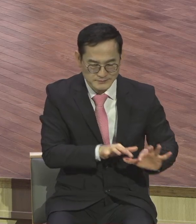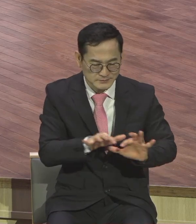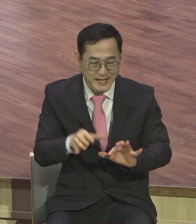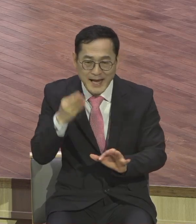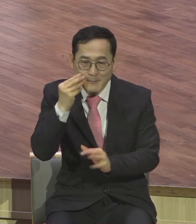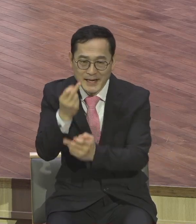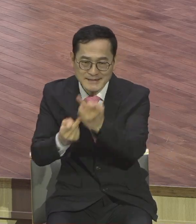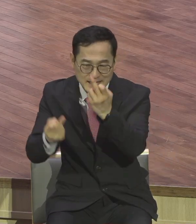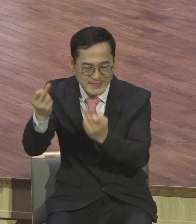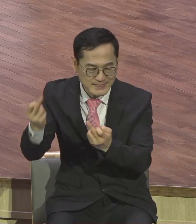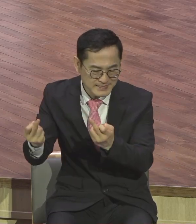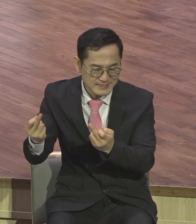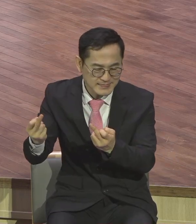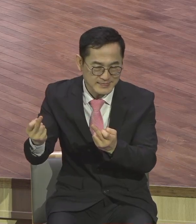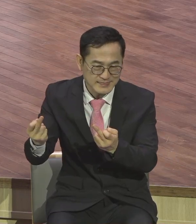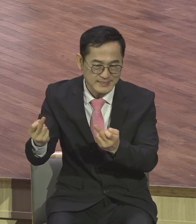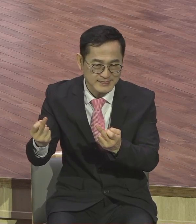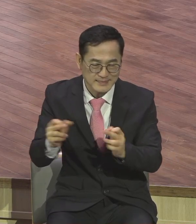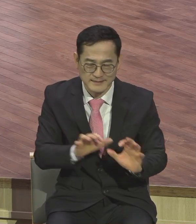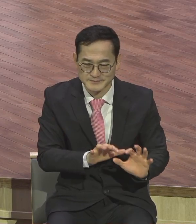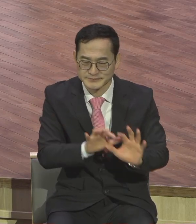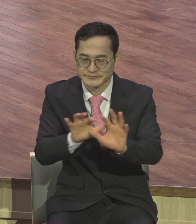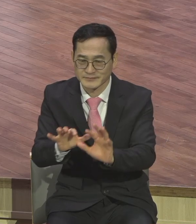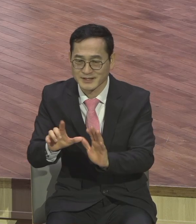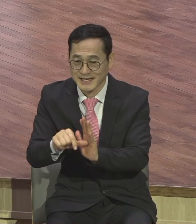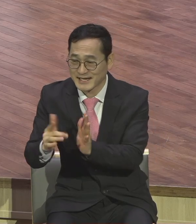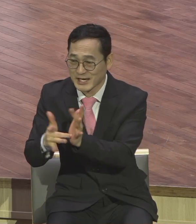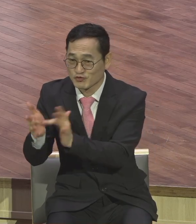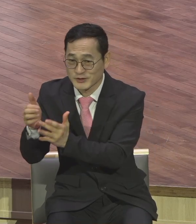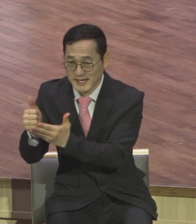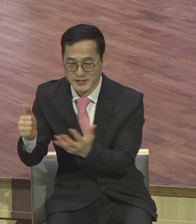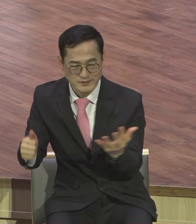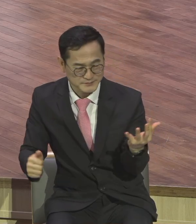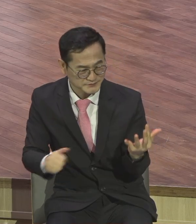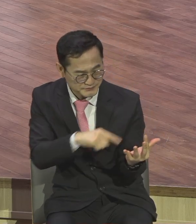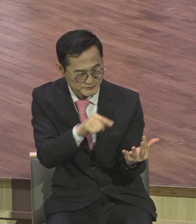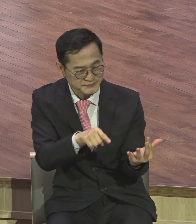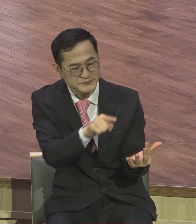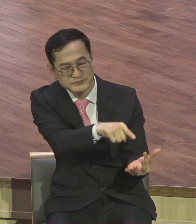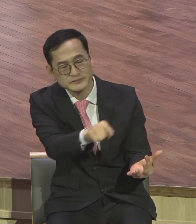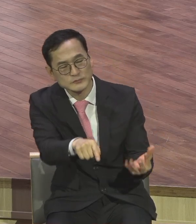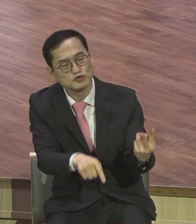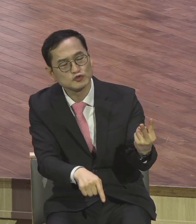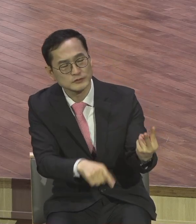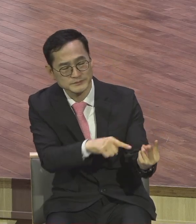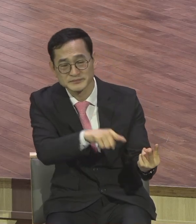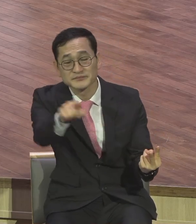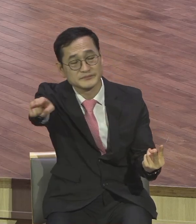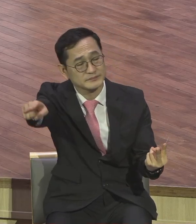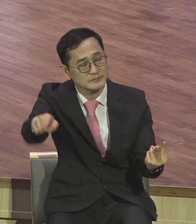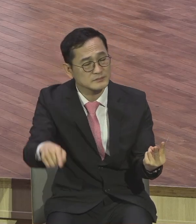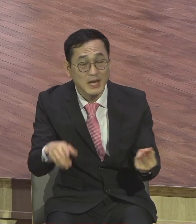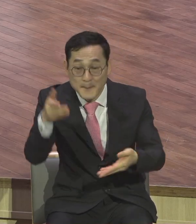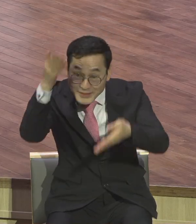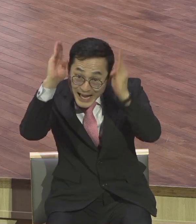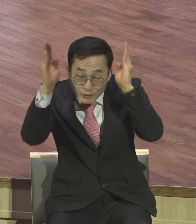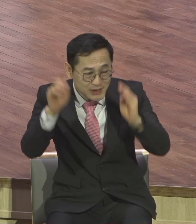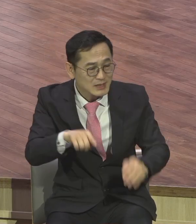백박에 일었을 때에 예수께서 두 제자를 보내시며 이러시되 너희는 맞은편 마을로 가라 그리하면 곧